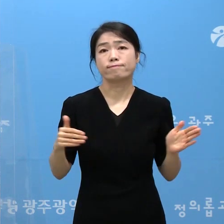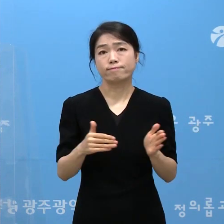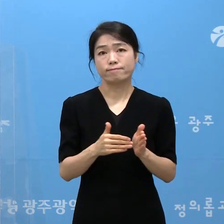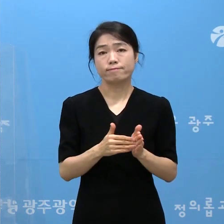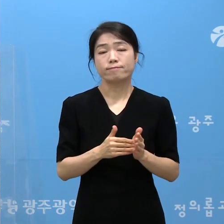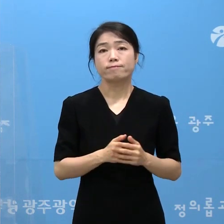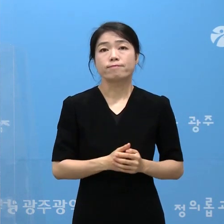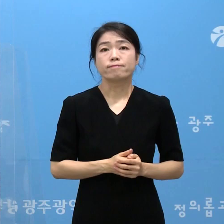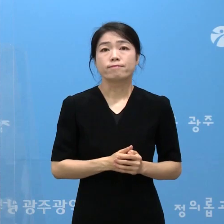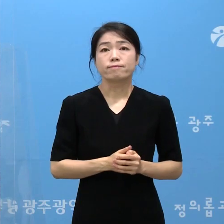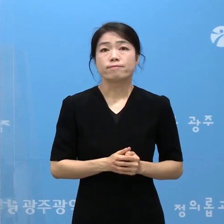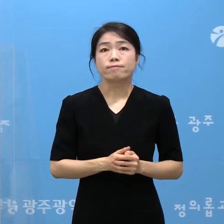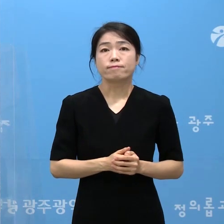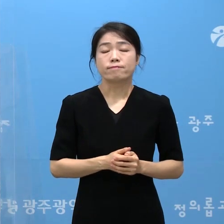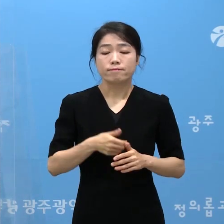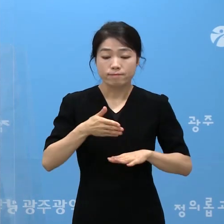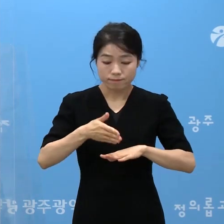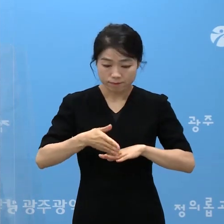브리핑을 마치겠습니다. 감사합니다.